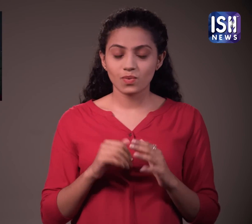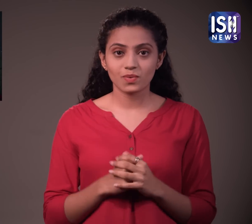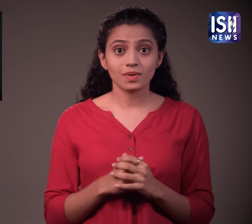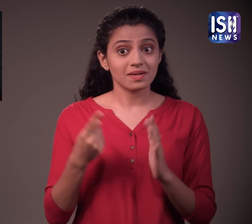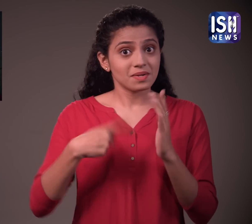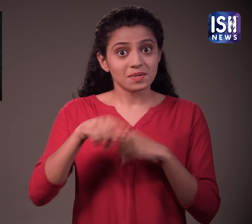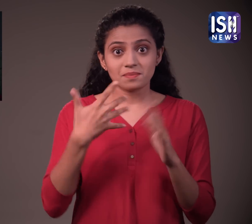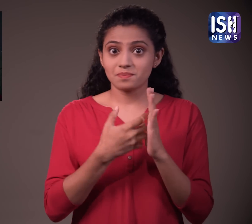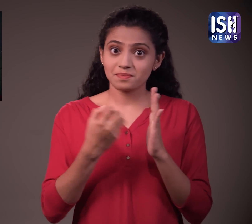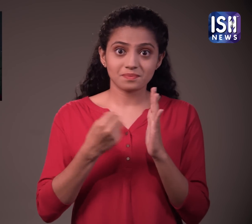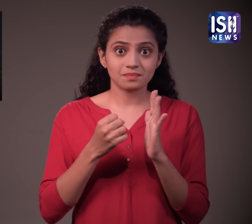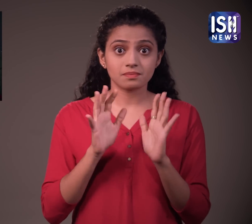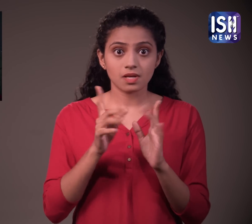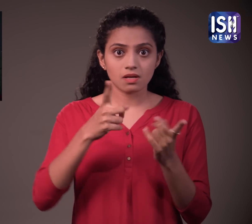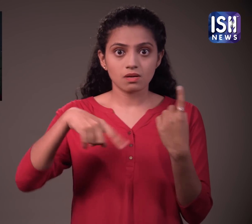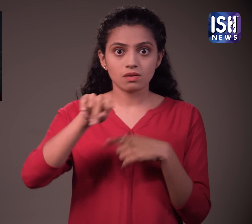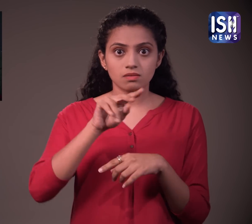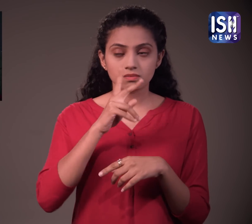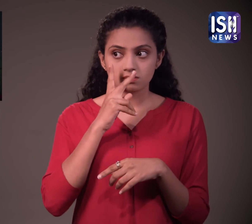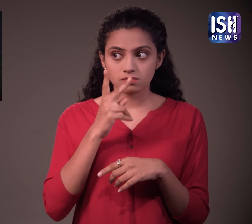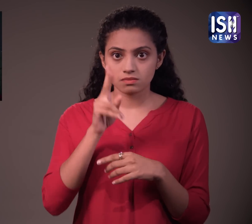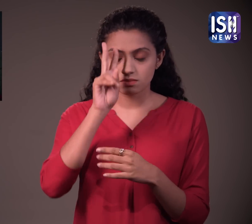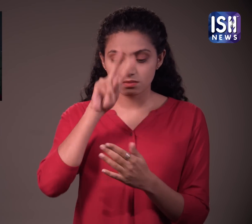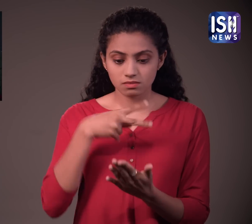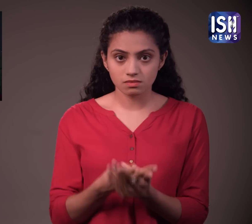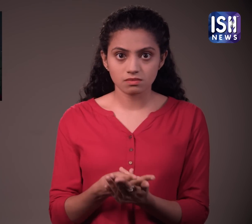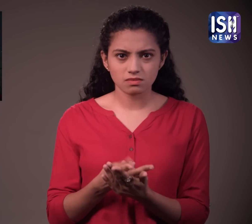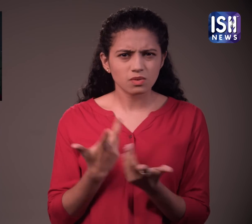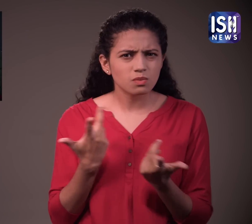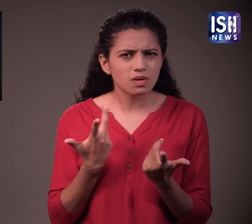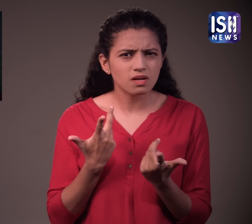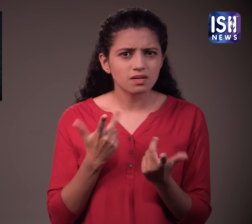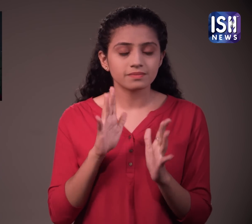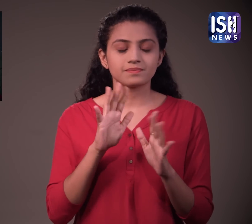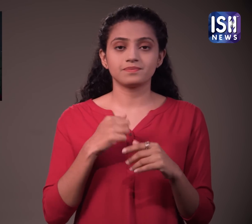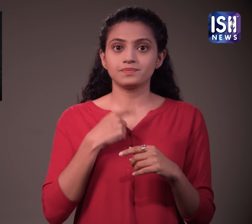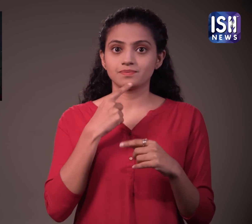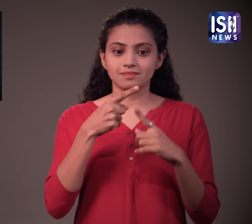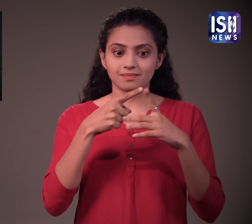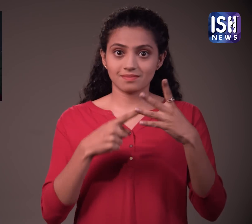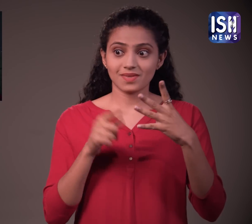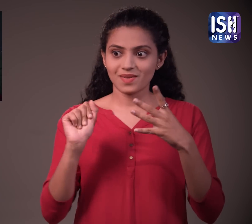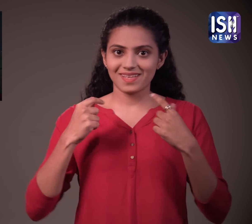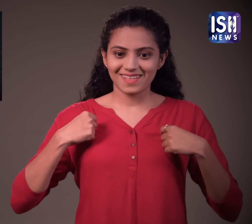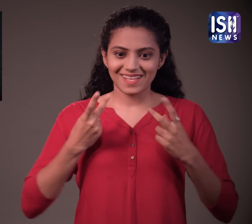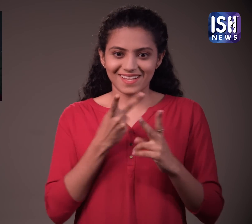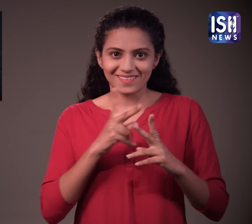बड़ी संख्या में लोगों ने कपड़े खरीते हाला कि यह आपको चकित कर देगा। अब मैं आपको कपड़ों के बारे में